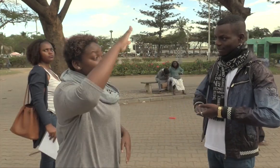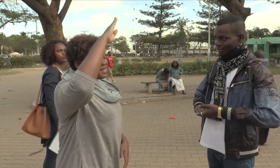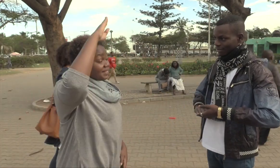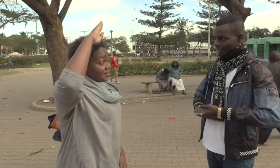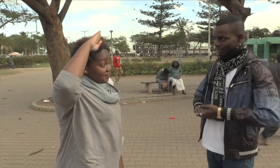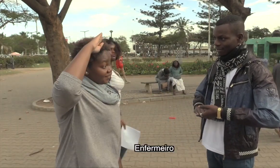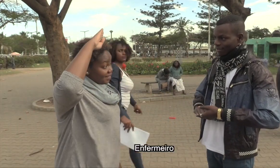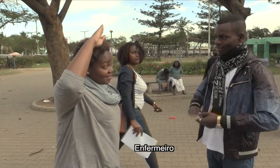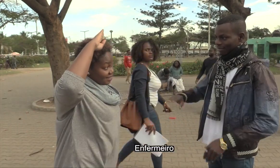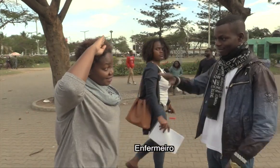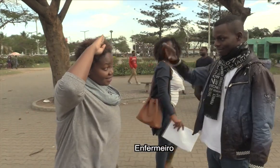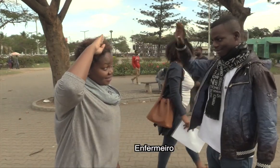Enfermeiro